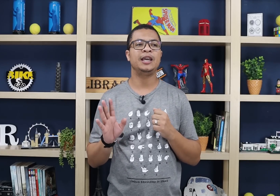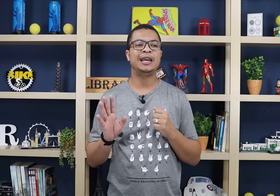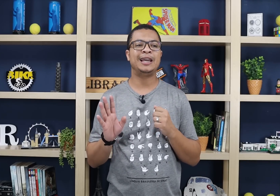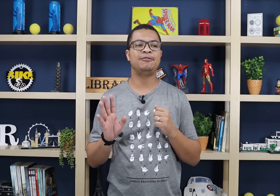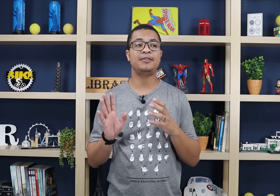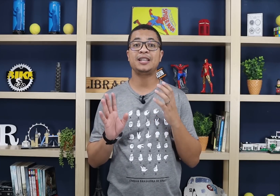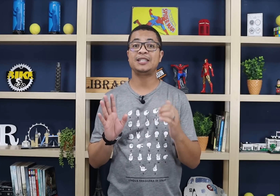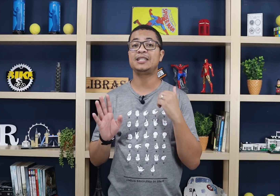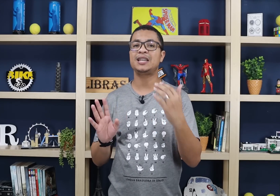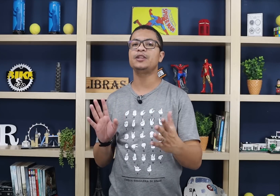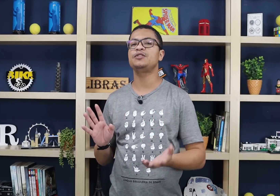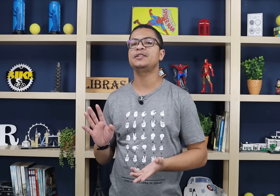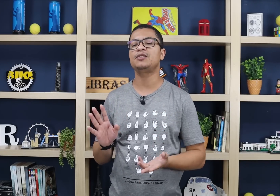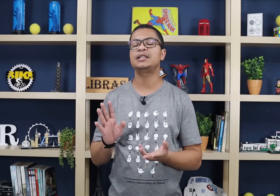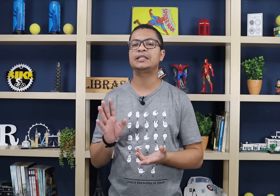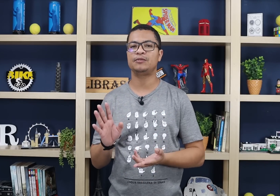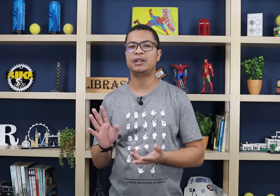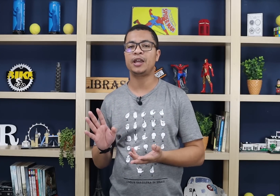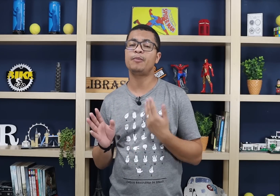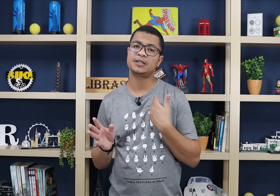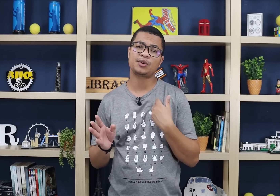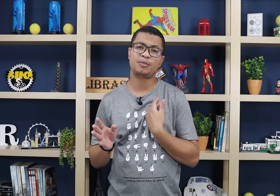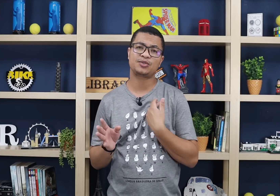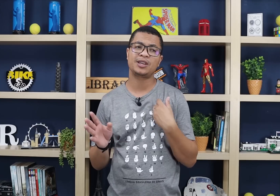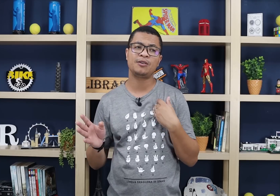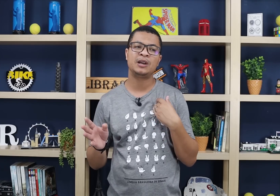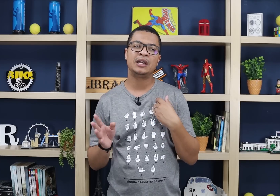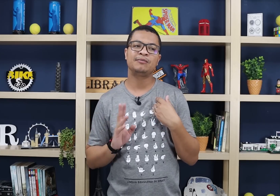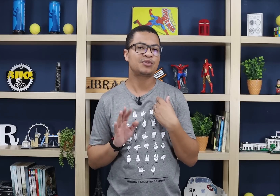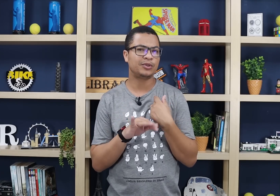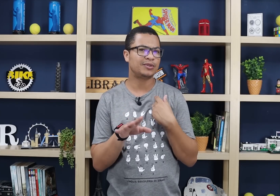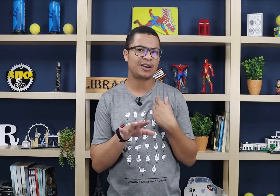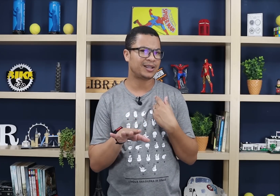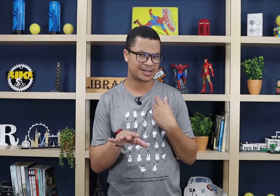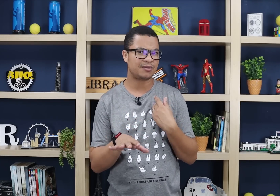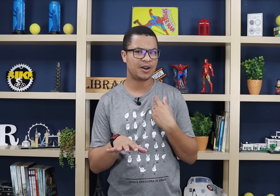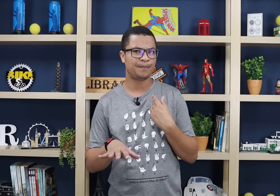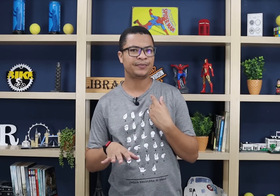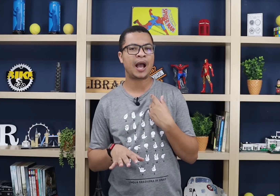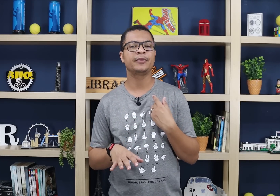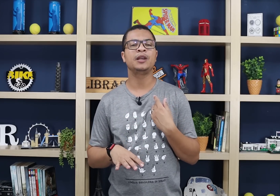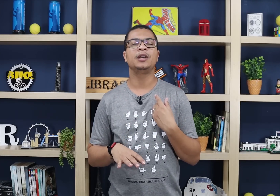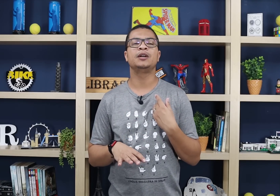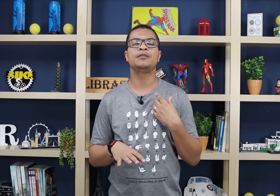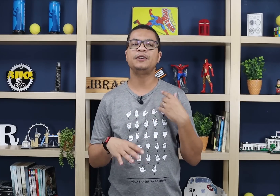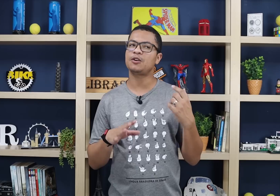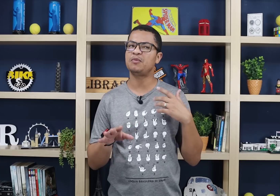vê a necessidade de fazer anotação, tá? Eu, por exemplo, sou uma pessoa que eu não sou muito da anotação não, tá? Fiz algumas